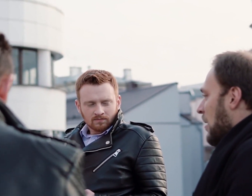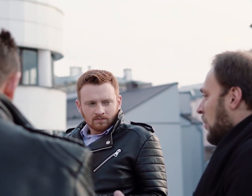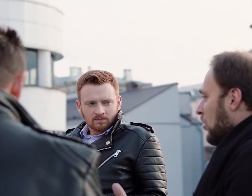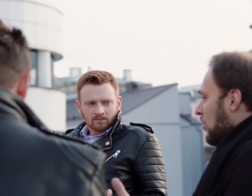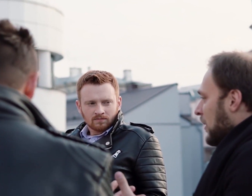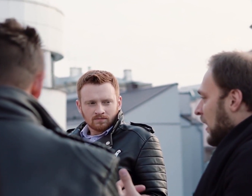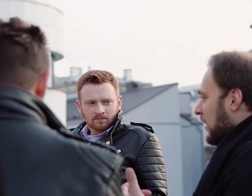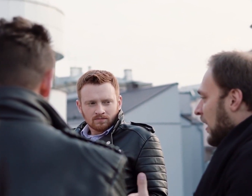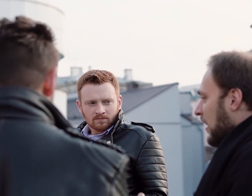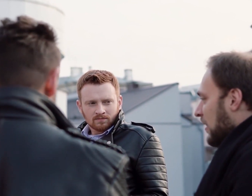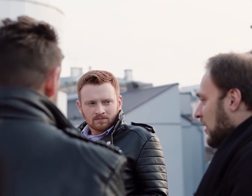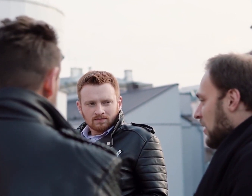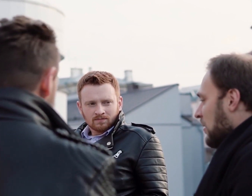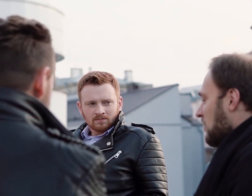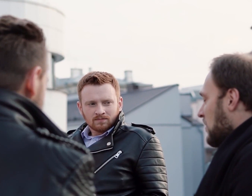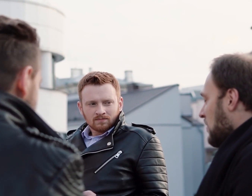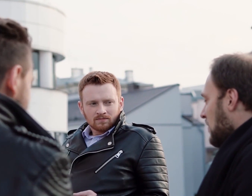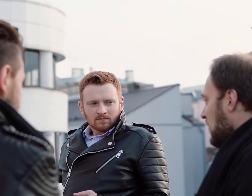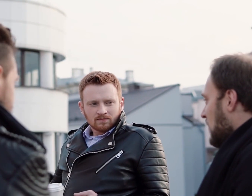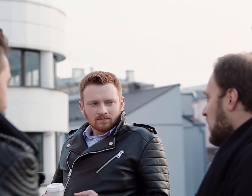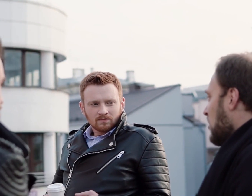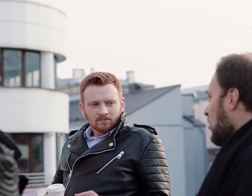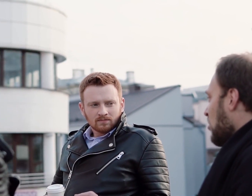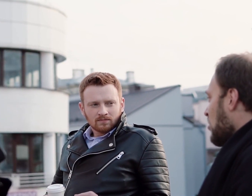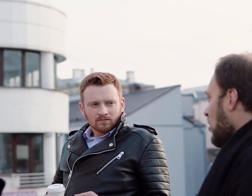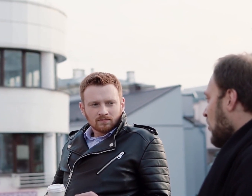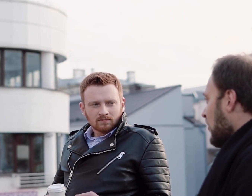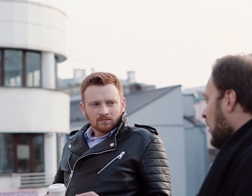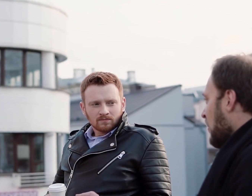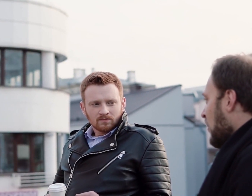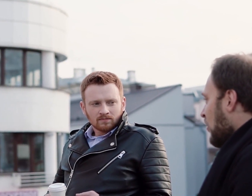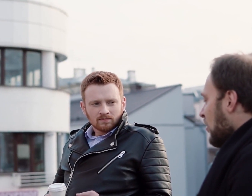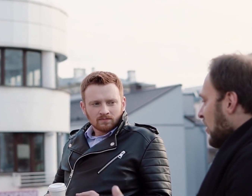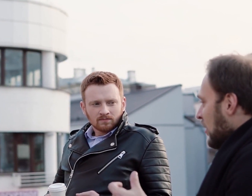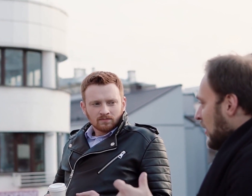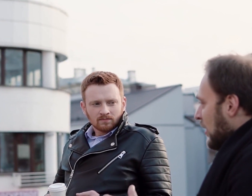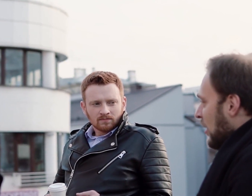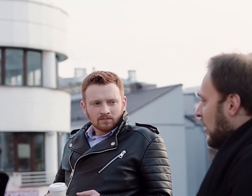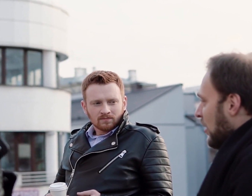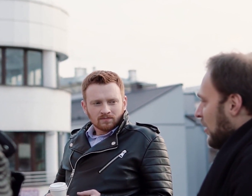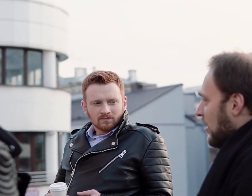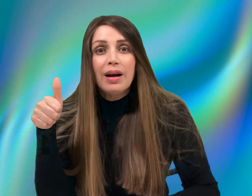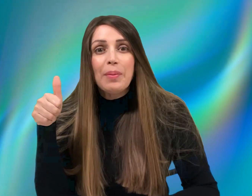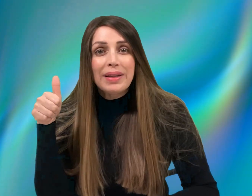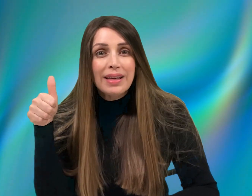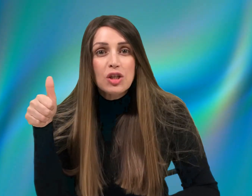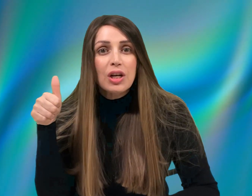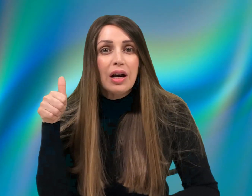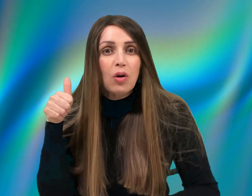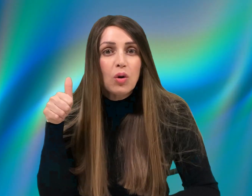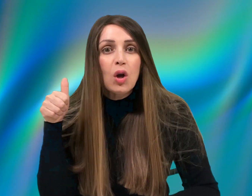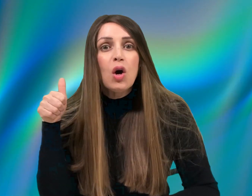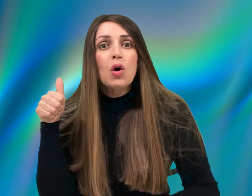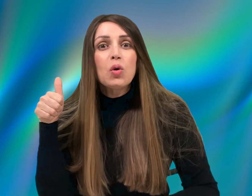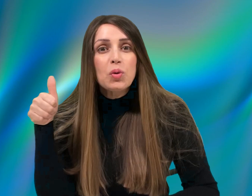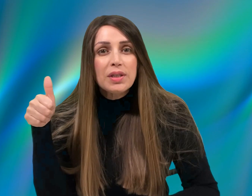ורק אם אנחנו אוהבים אותו, יש לנו זכות בכלל להאיר לו. המטה של הארון הוא זה